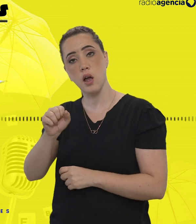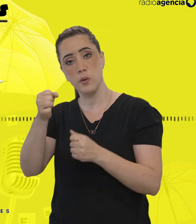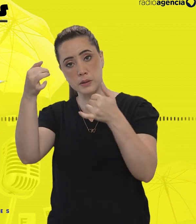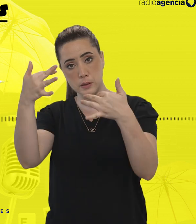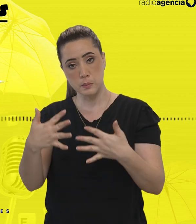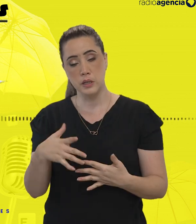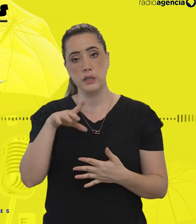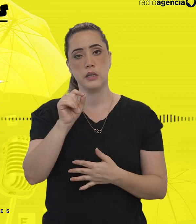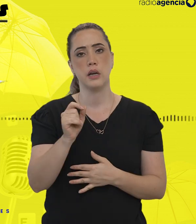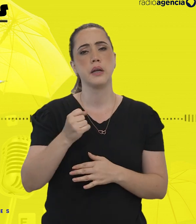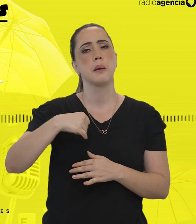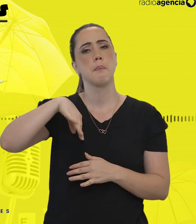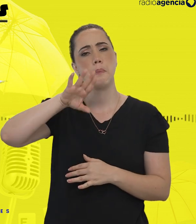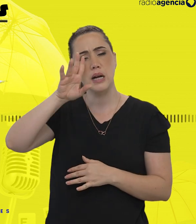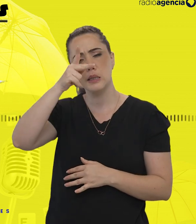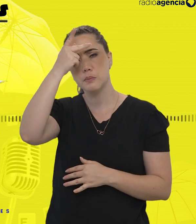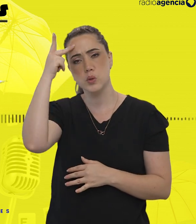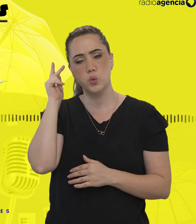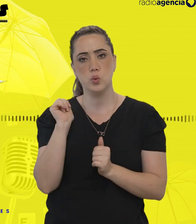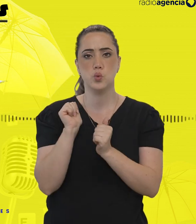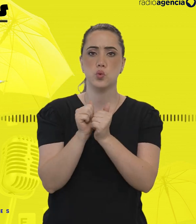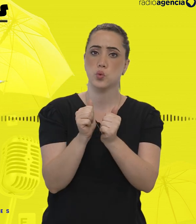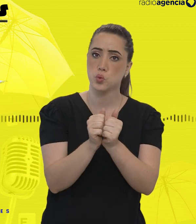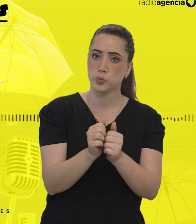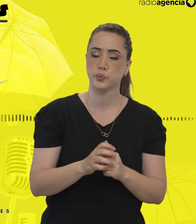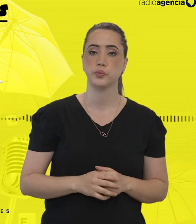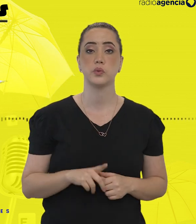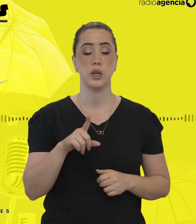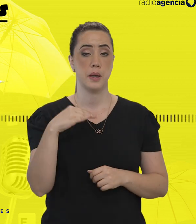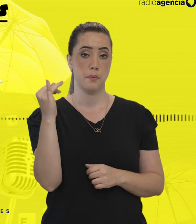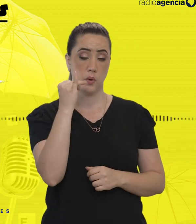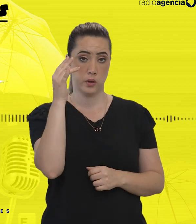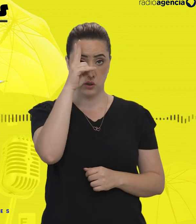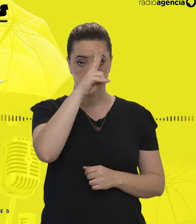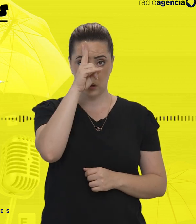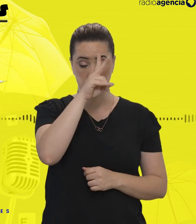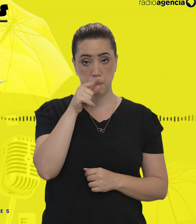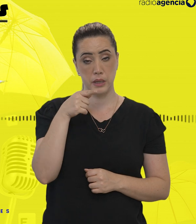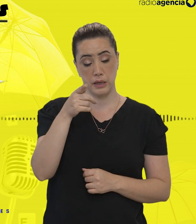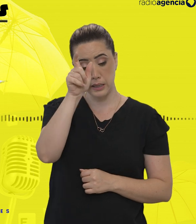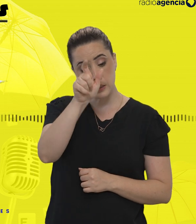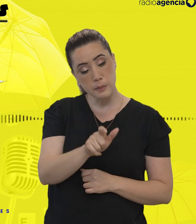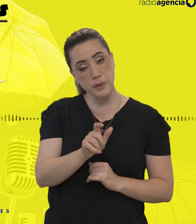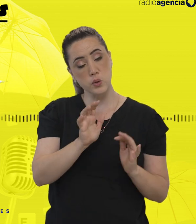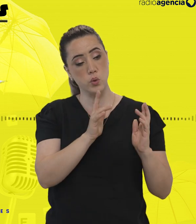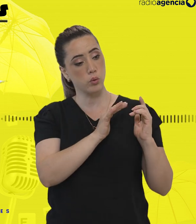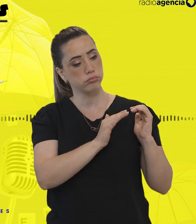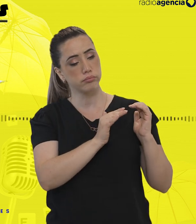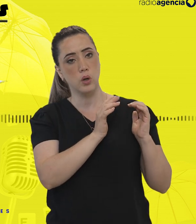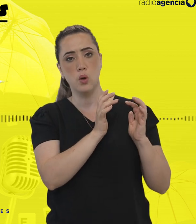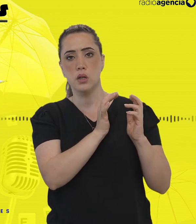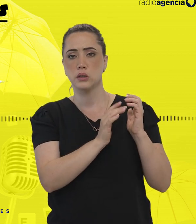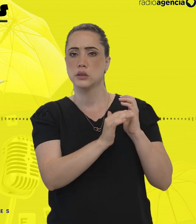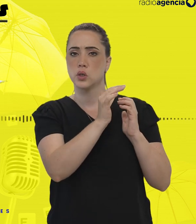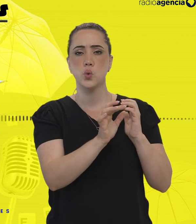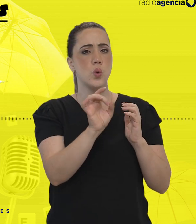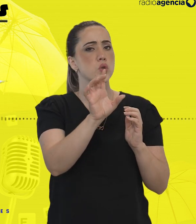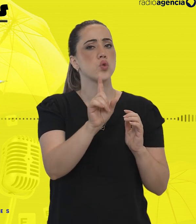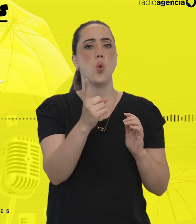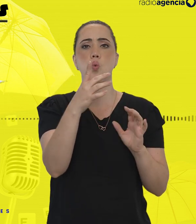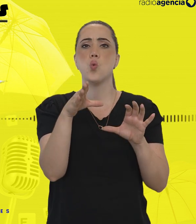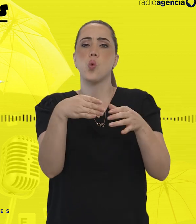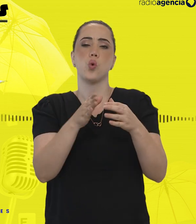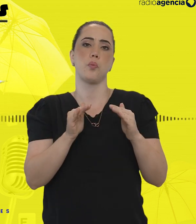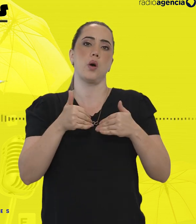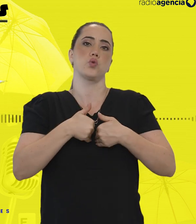conceitual tem muito mais gente. Vale lembrar aqui que os neurodivergentes não são só autistas.